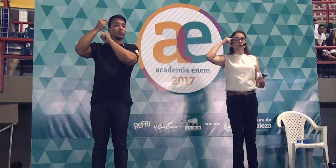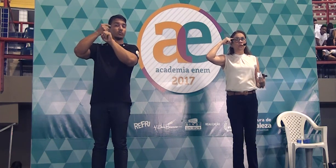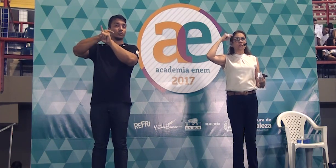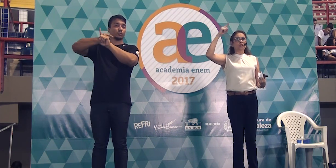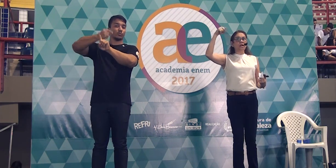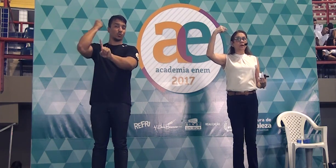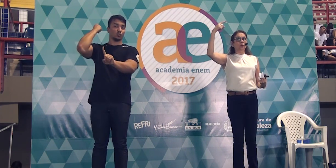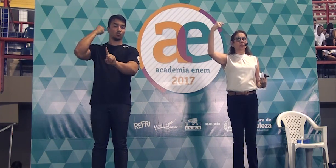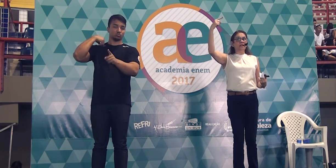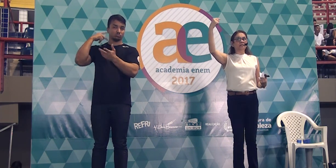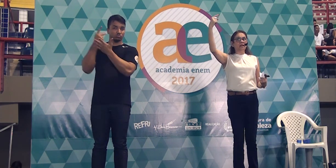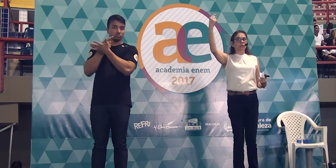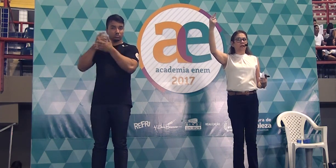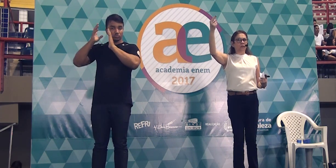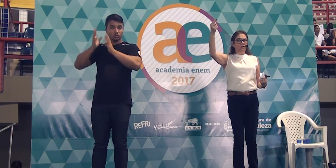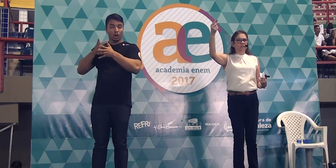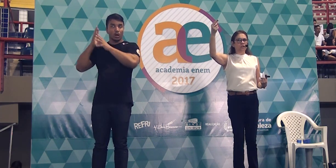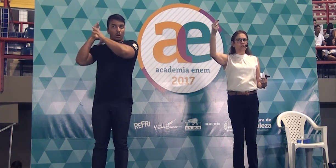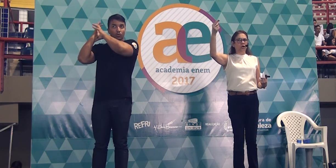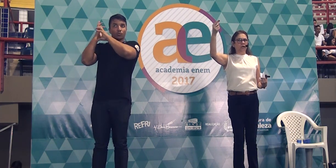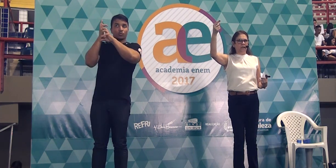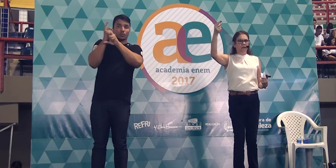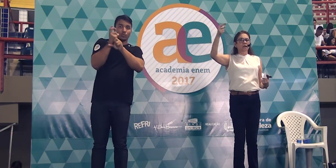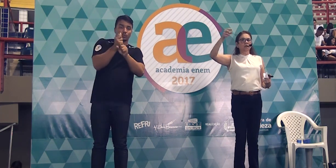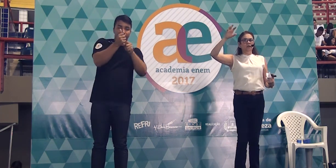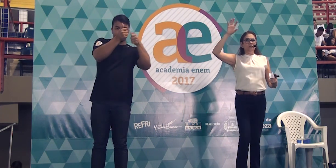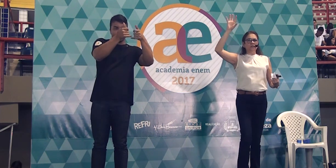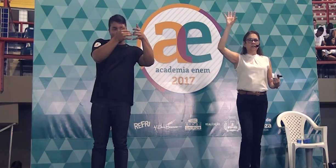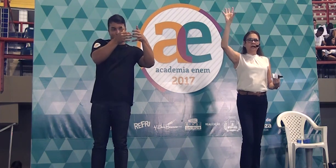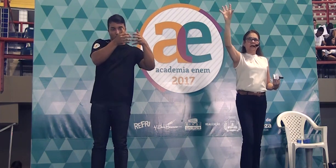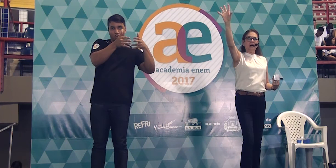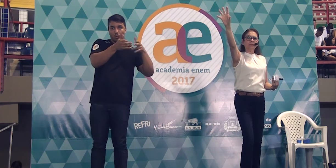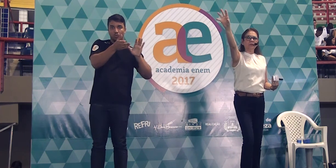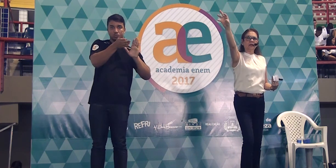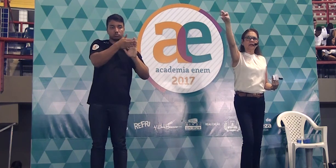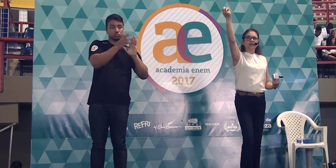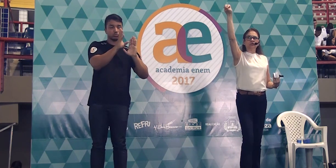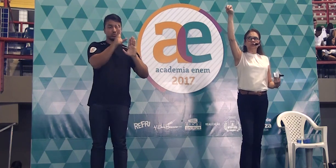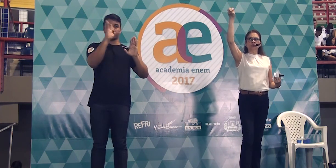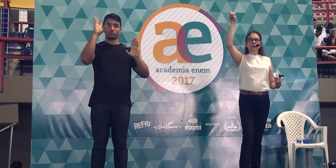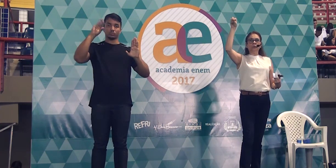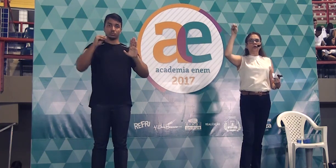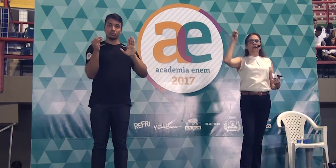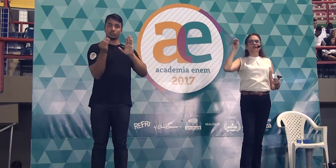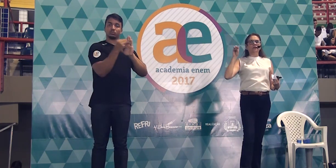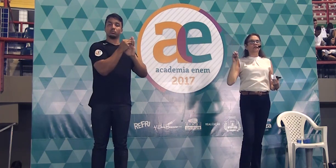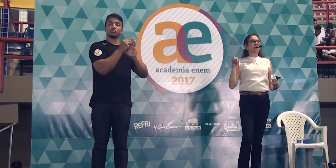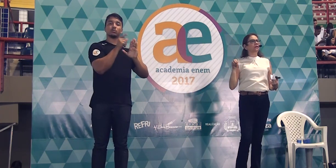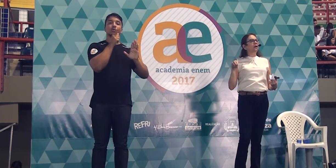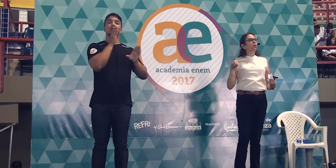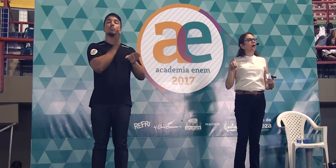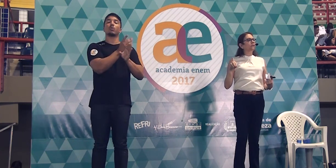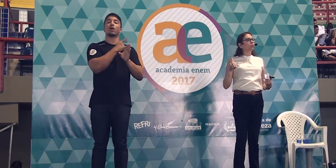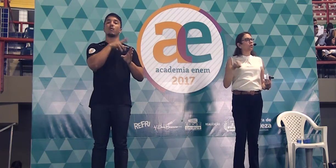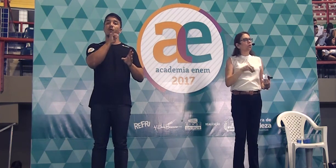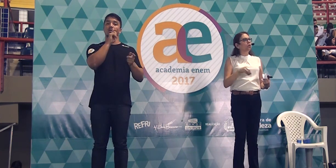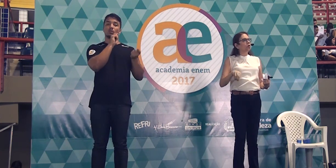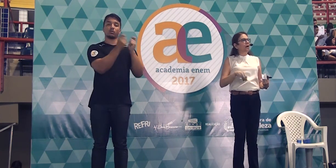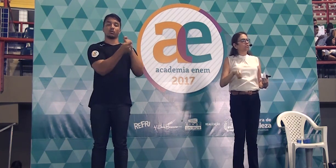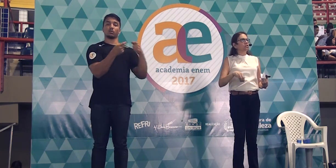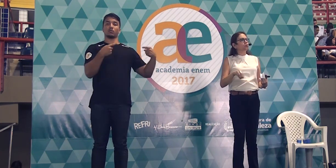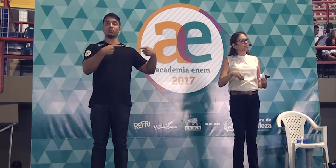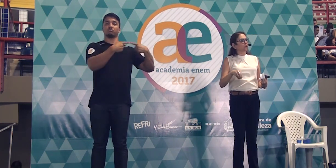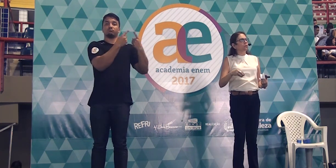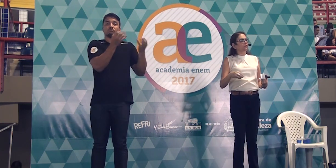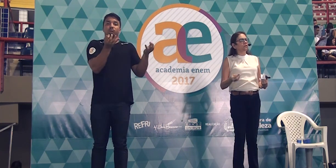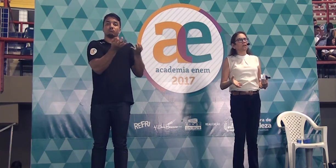assunto que já aconteceu na nossa história e você capta aquele assunto porque ele vai ficar adequado com